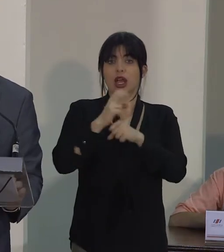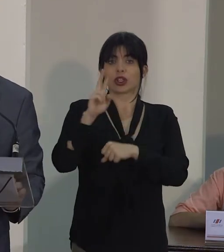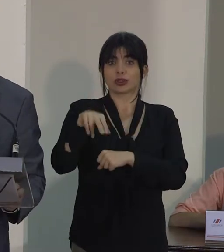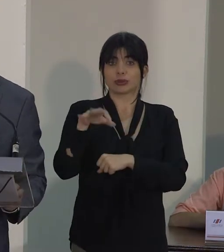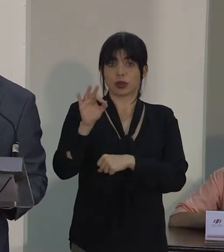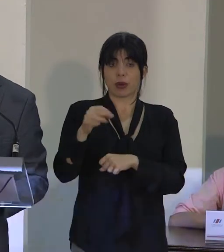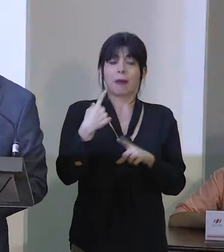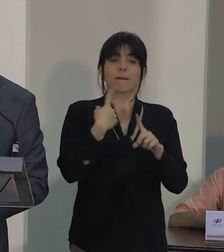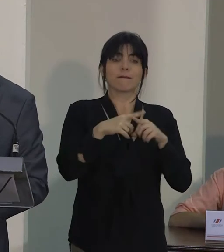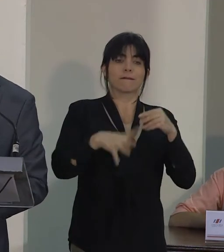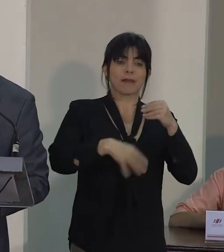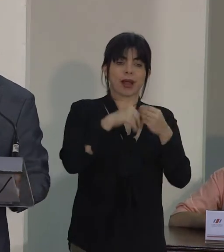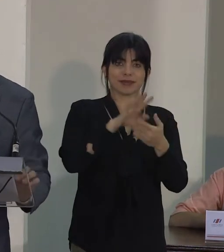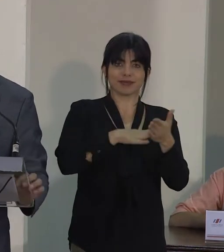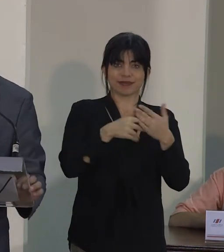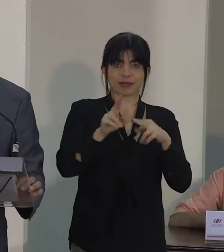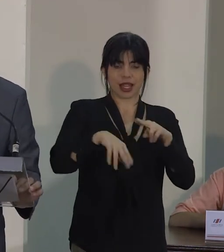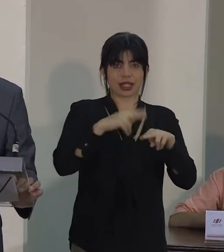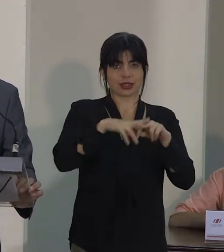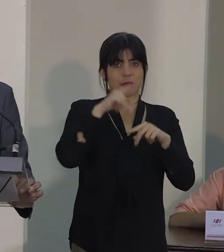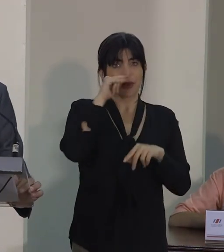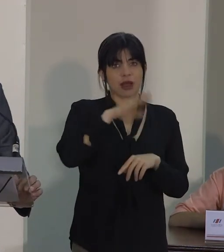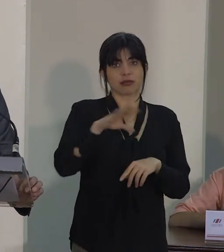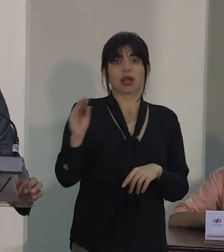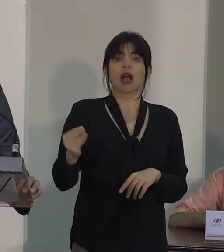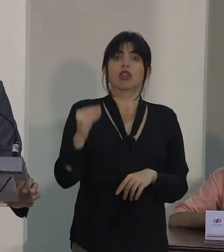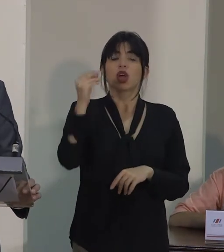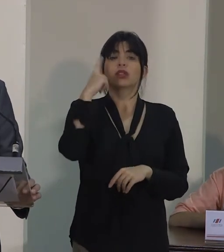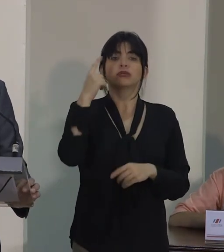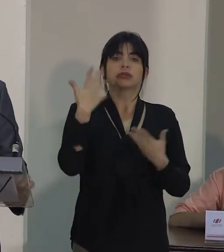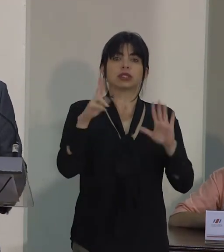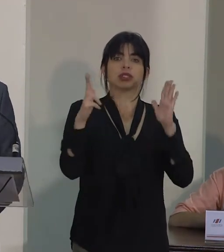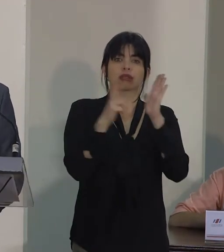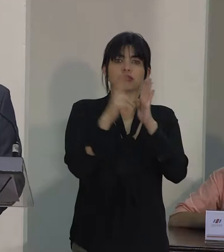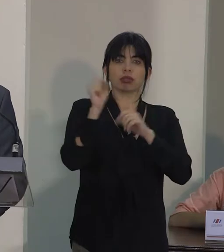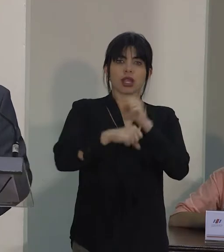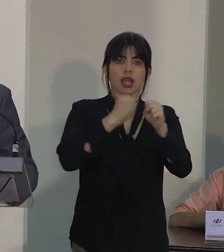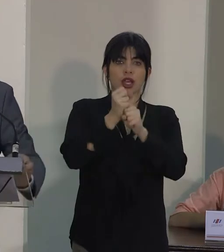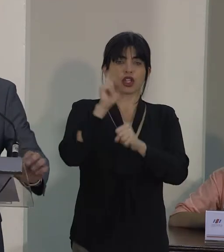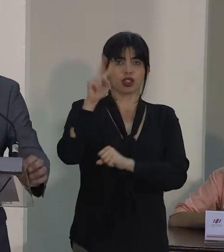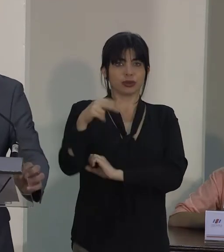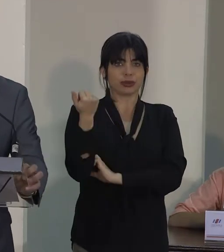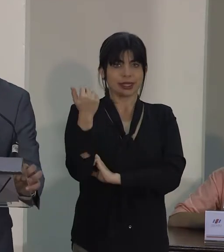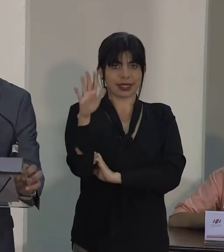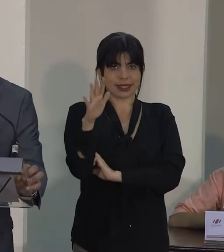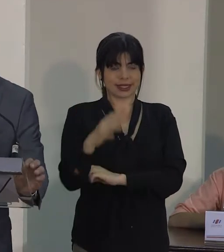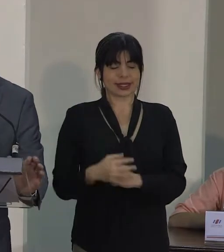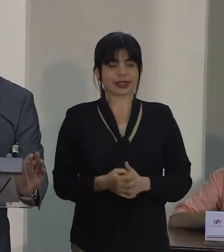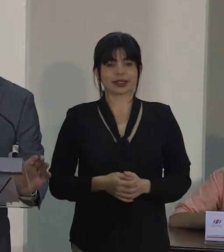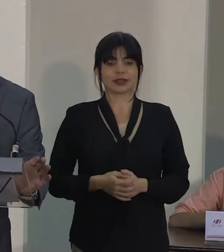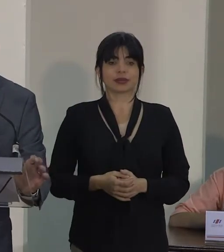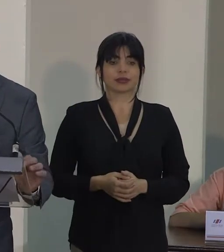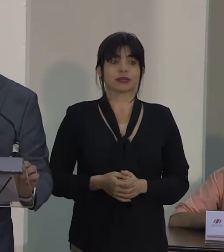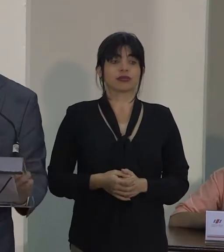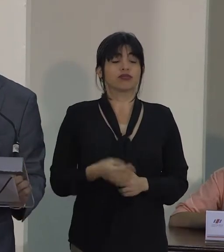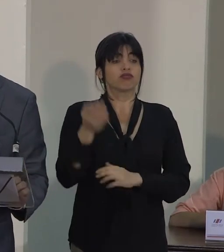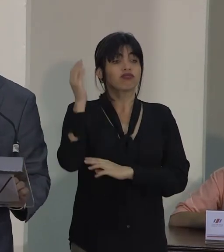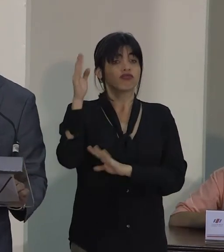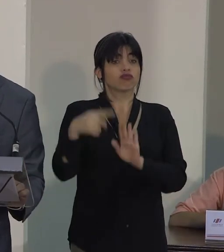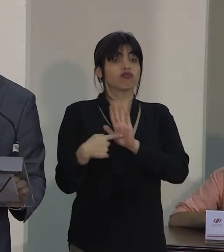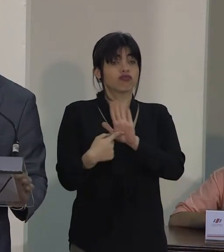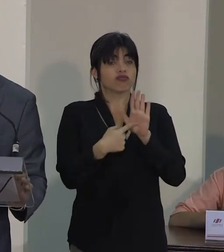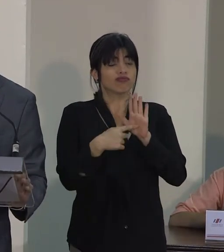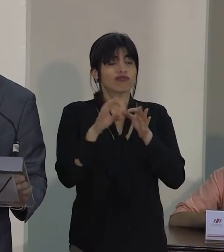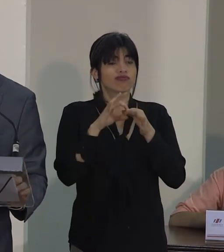y con la Agenda Nacional de la Niñez y Adolescencia aprobada en el año 2015. La exposición a la